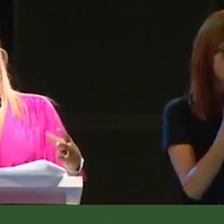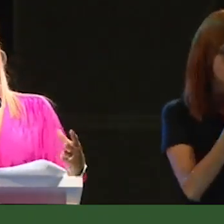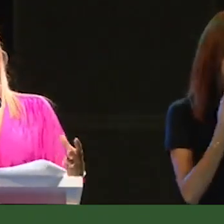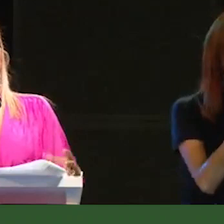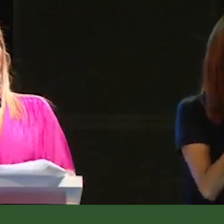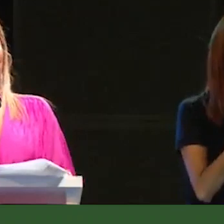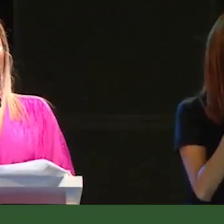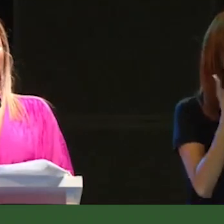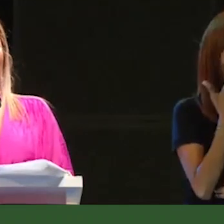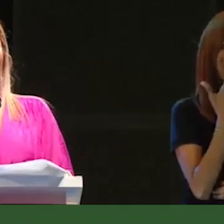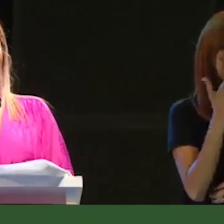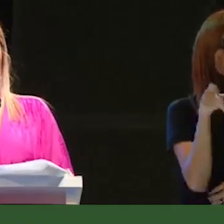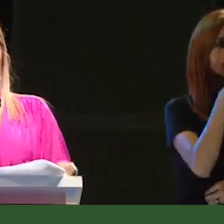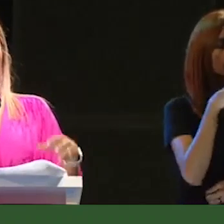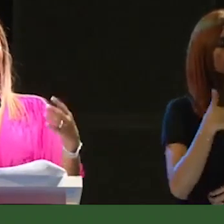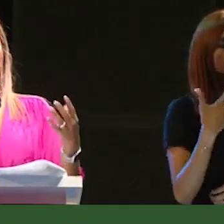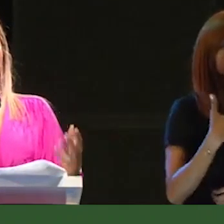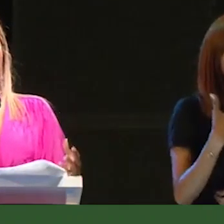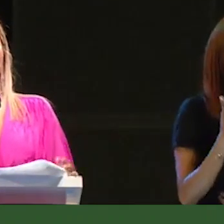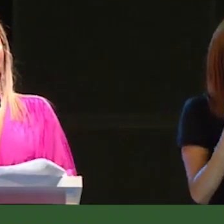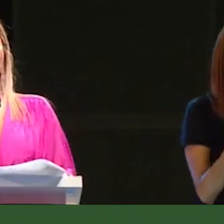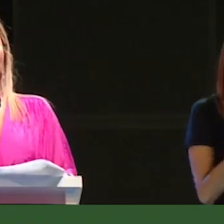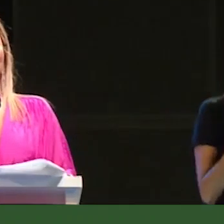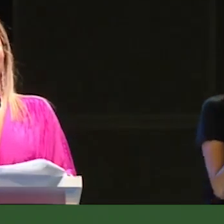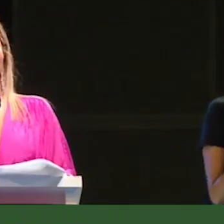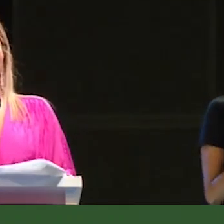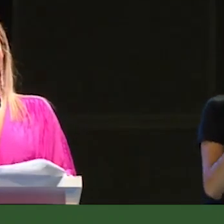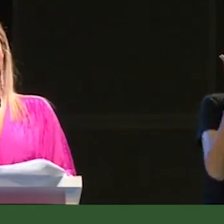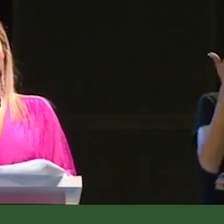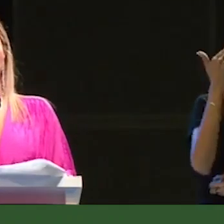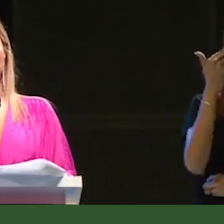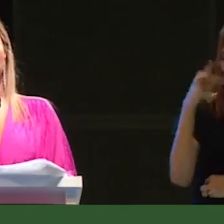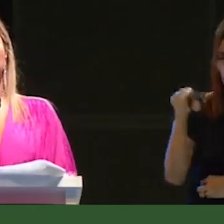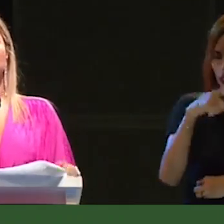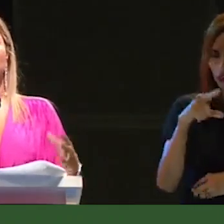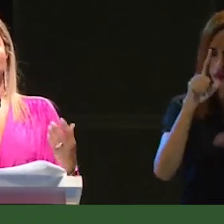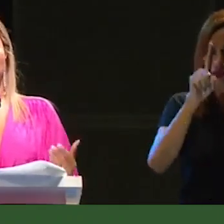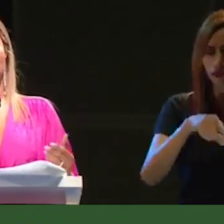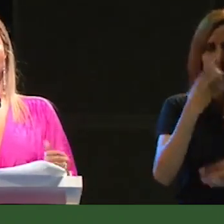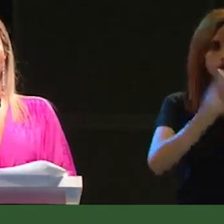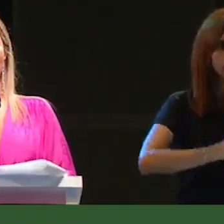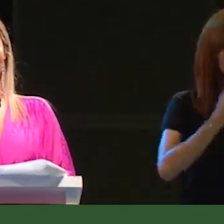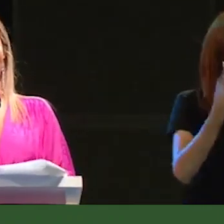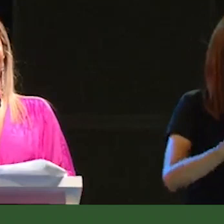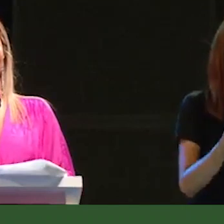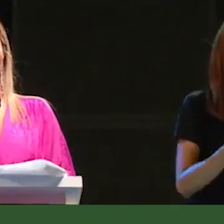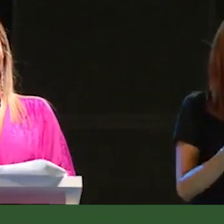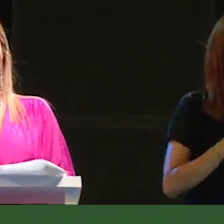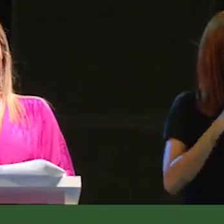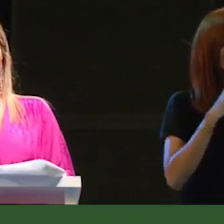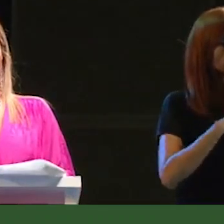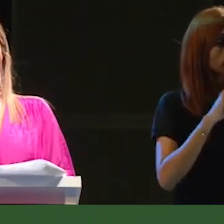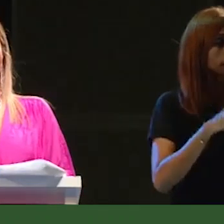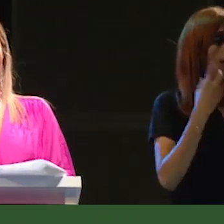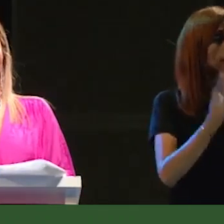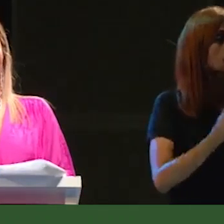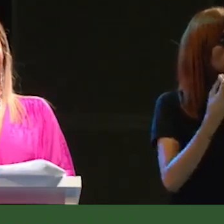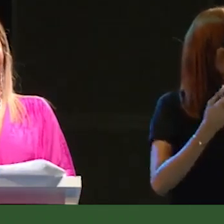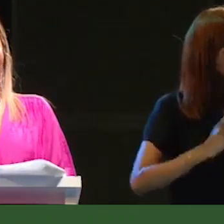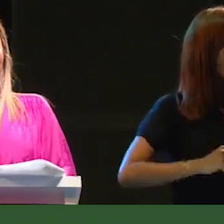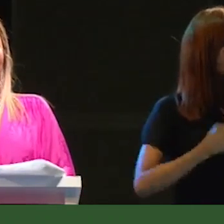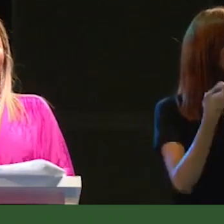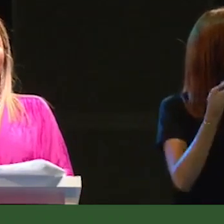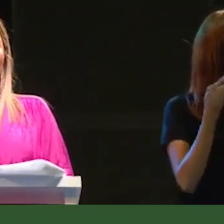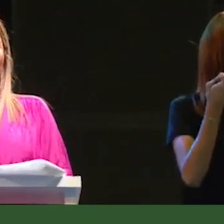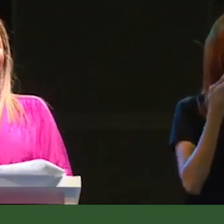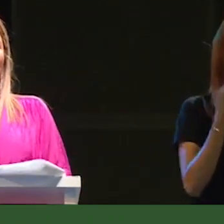se sientan bien representados porque sabemos que también vamos a ejercer desde la corporación ese control político